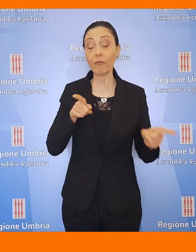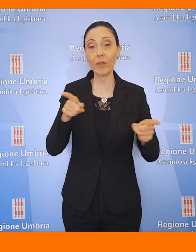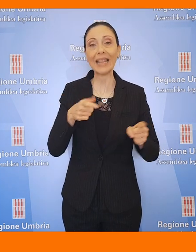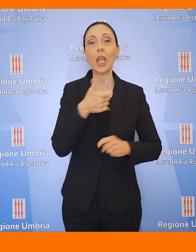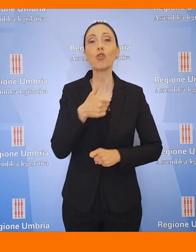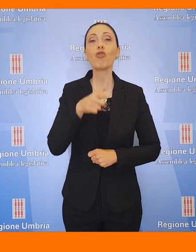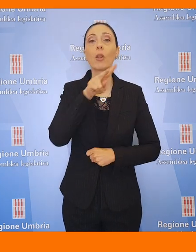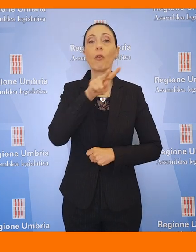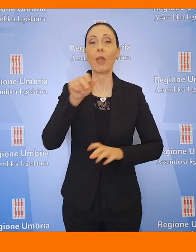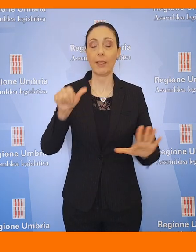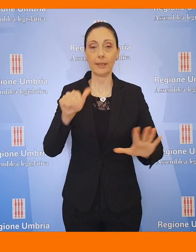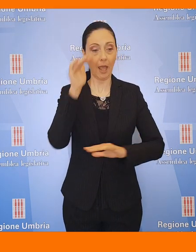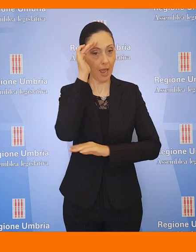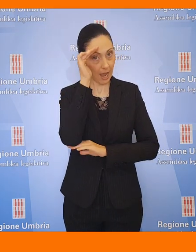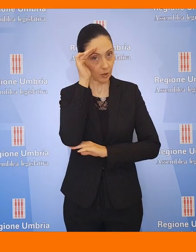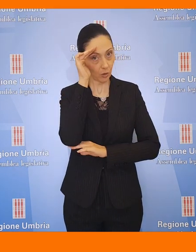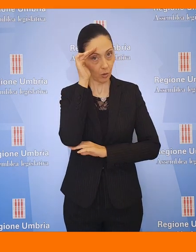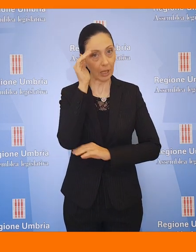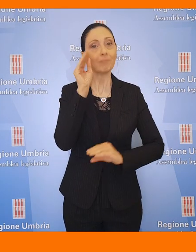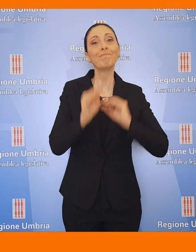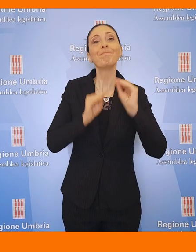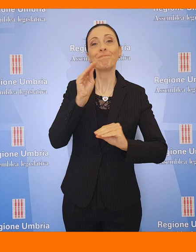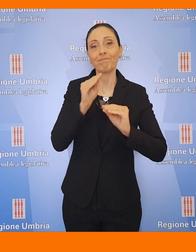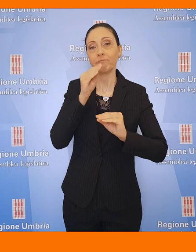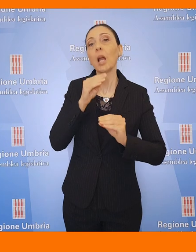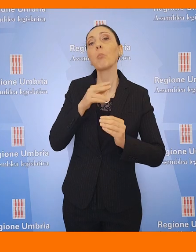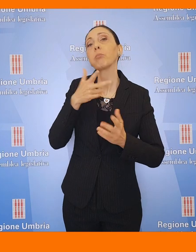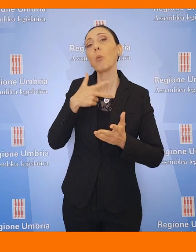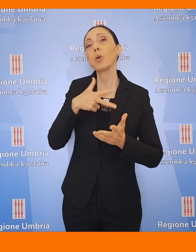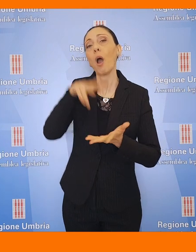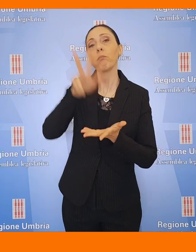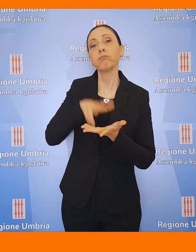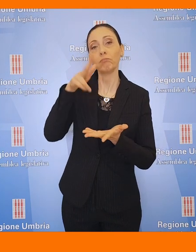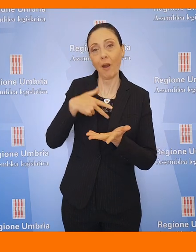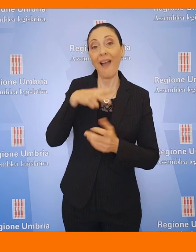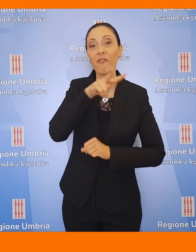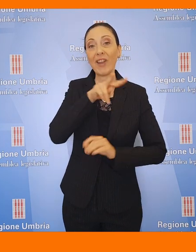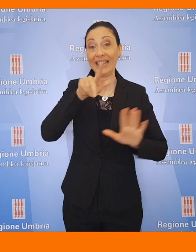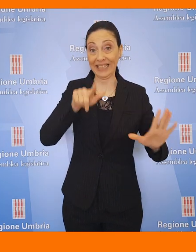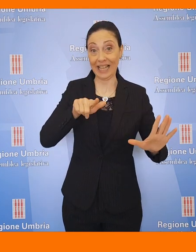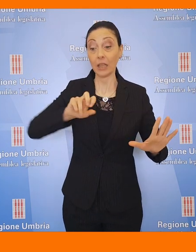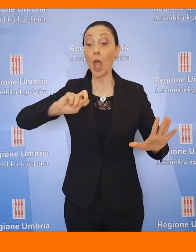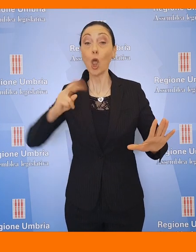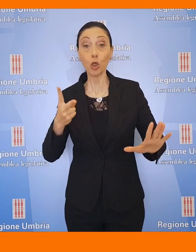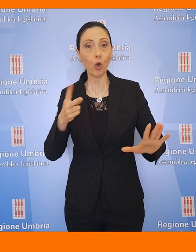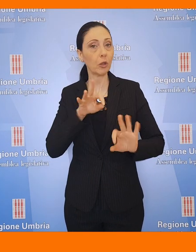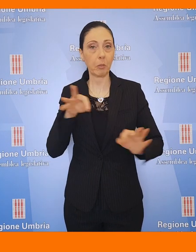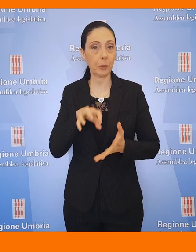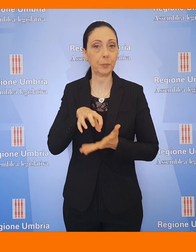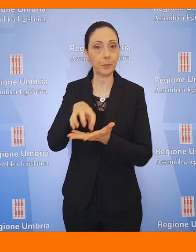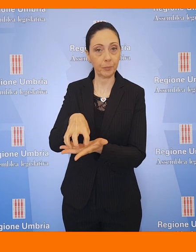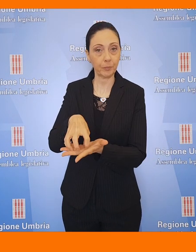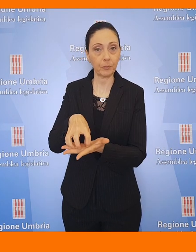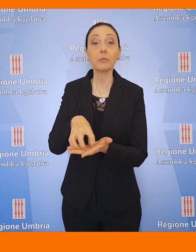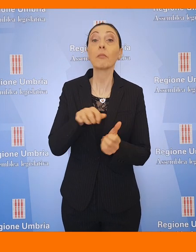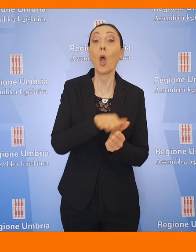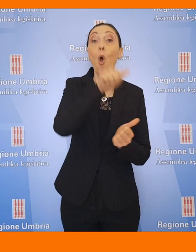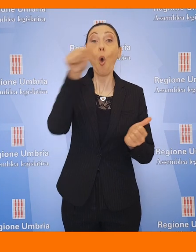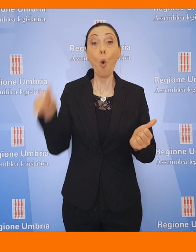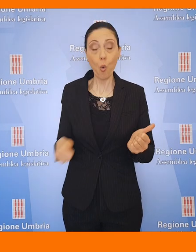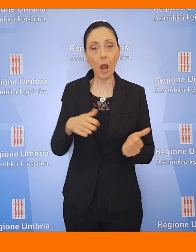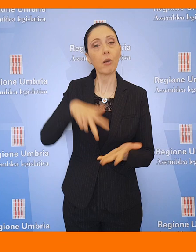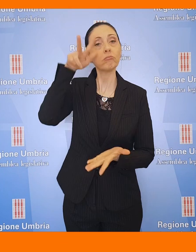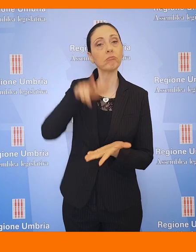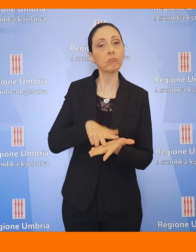126 ascolti. Le richieste deliberate nell'anno sono state 27, di cui 12 erogate. L'importo annuale